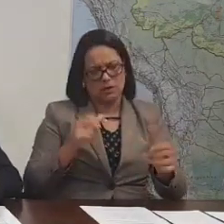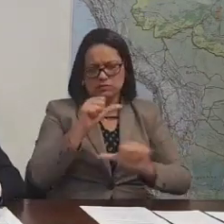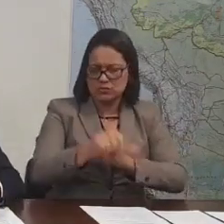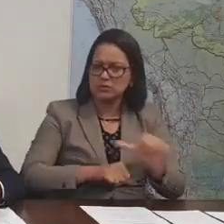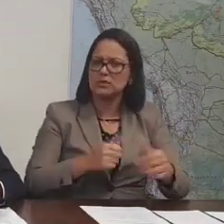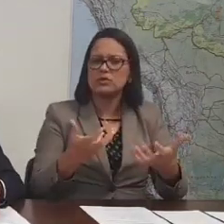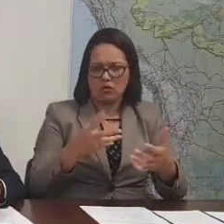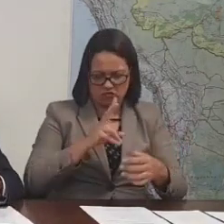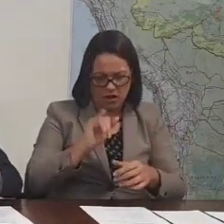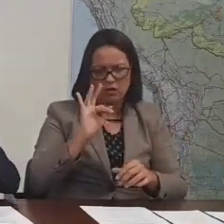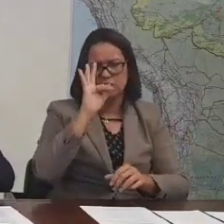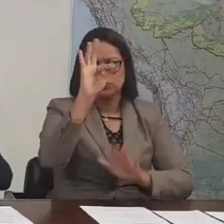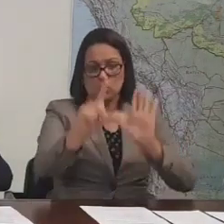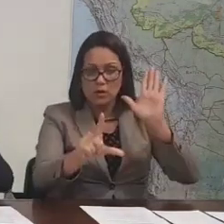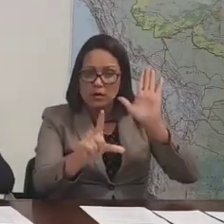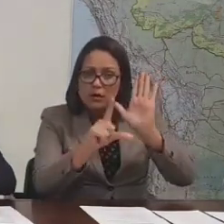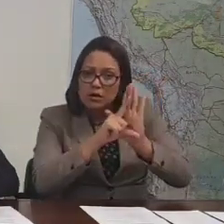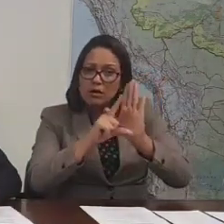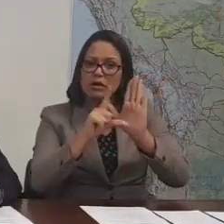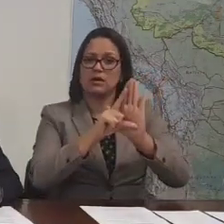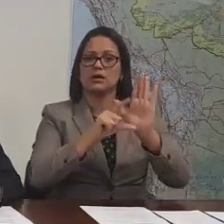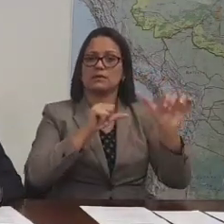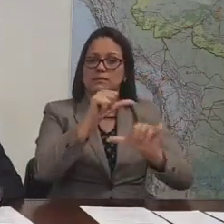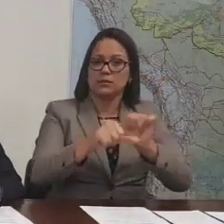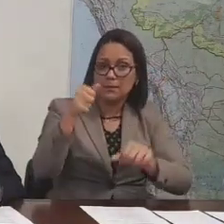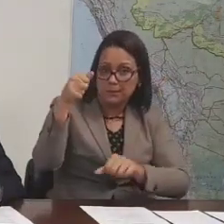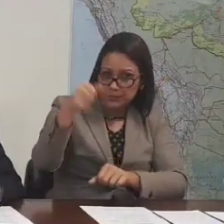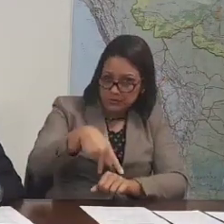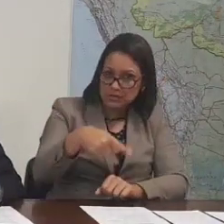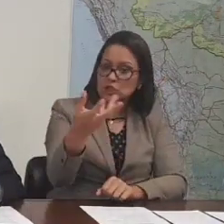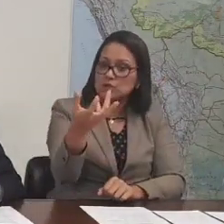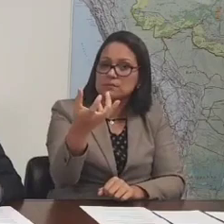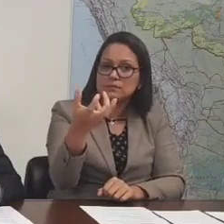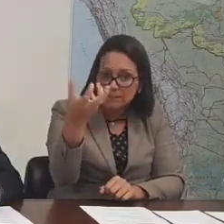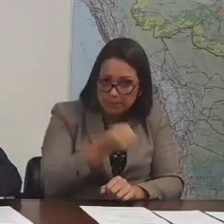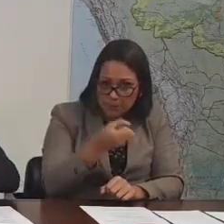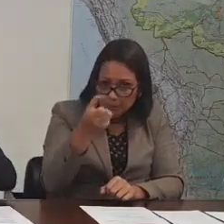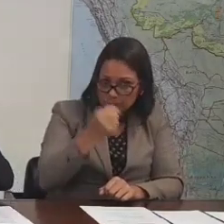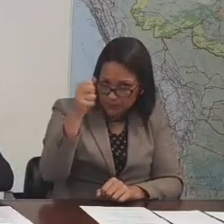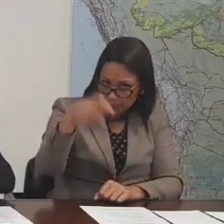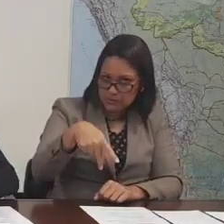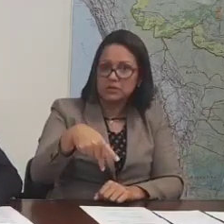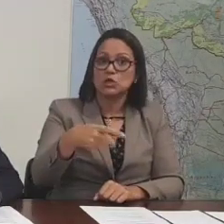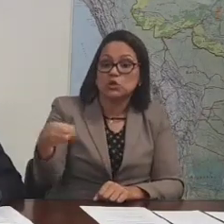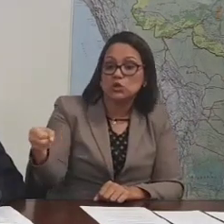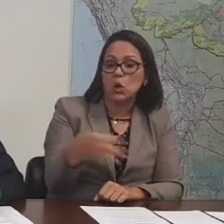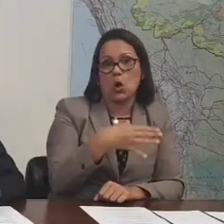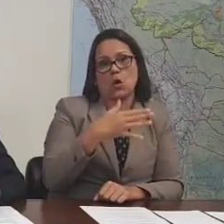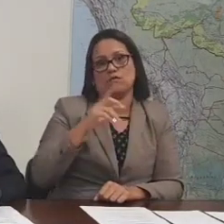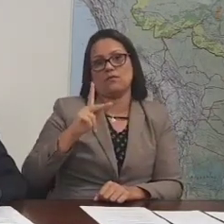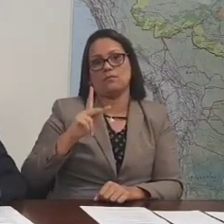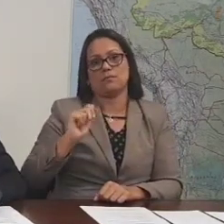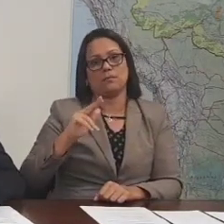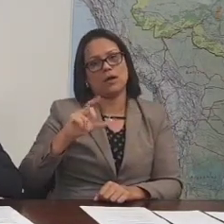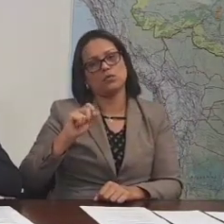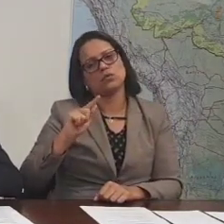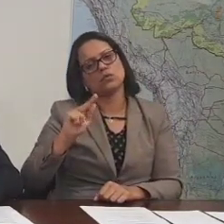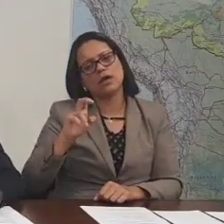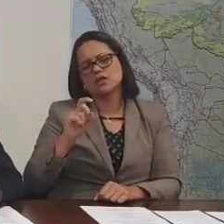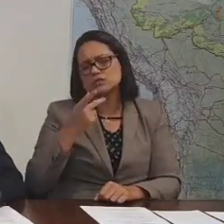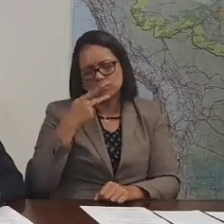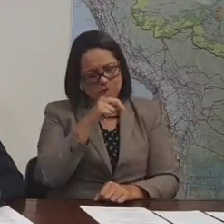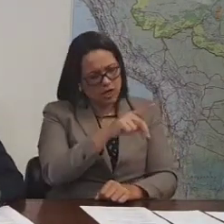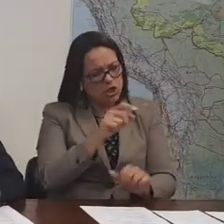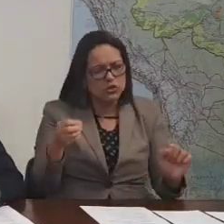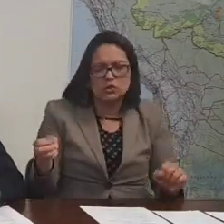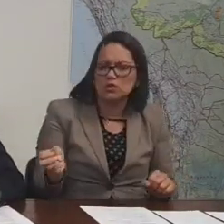Vindo a reforma da Previdência, uma nova Previdência, como diz o Paulo Guedes e o Rogério Marinho, o Brasil tem tudo para deslanchar. Então, com